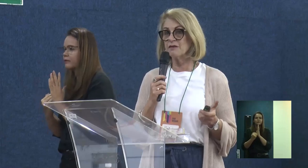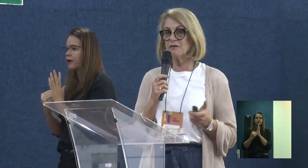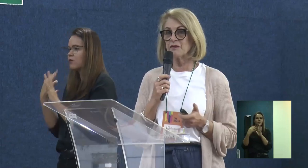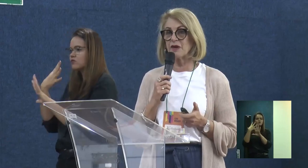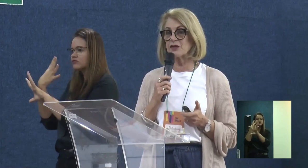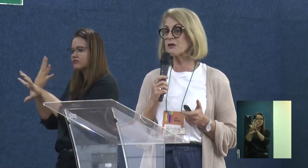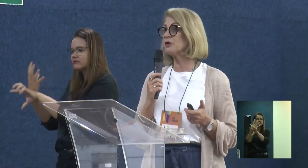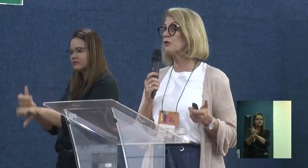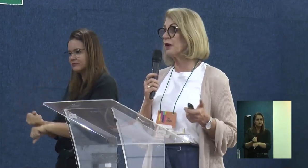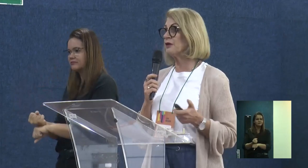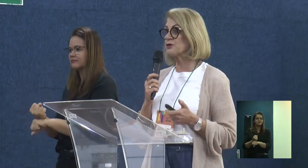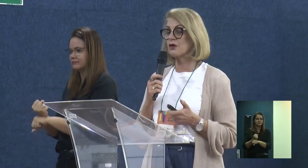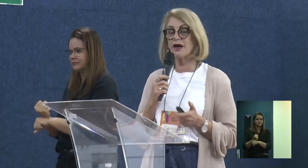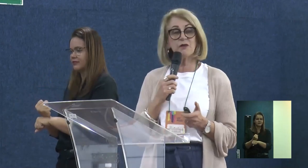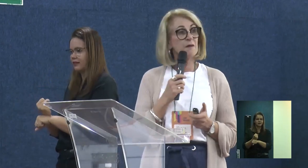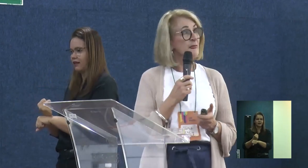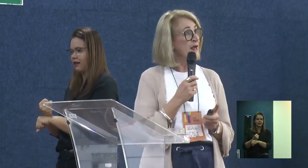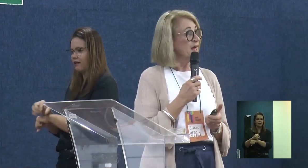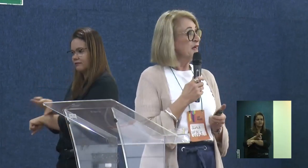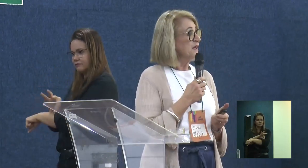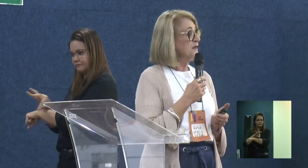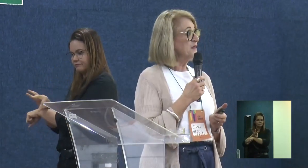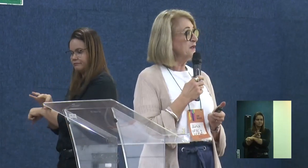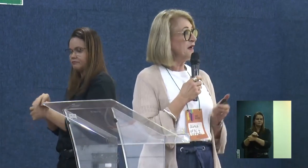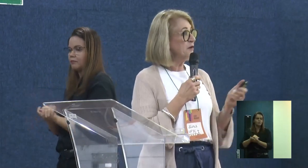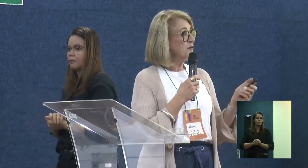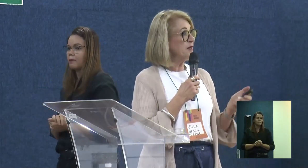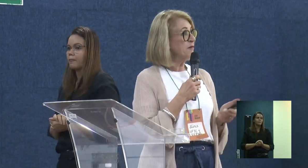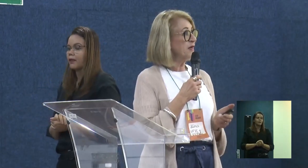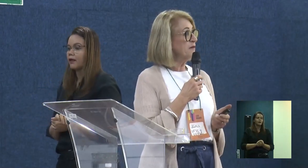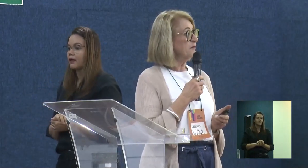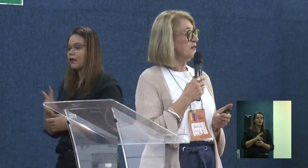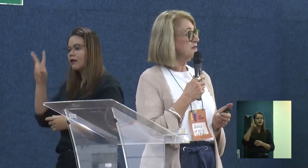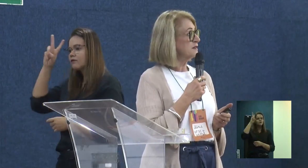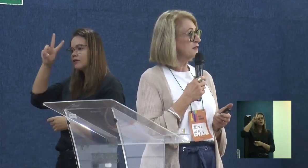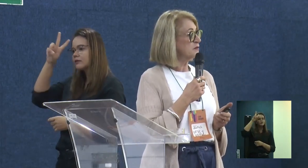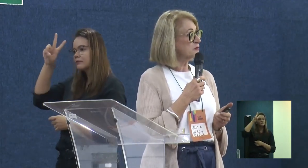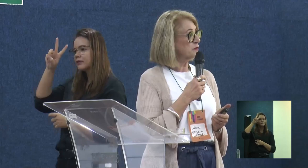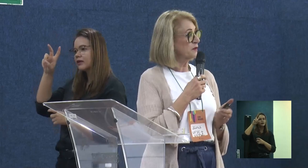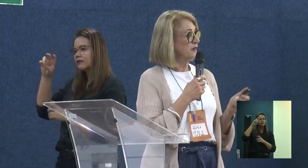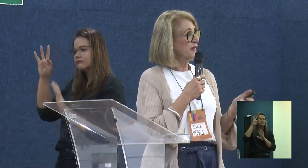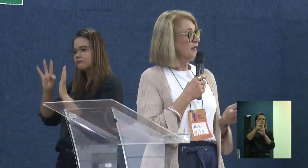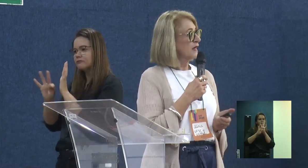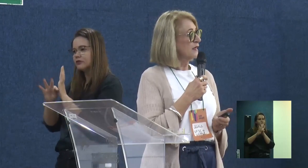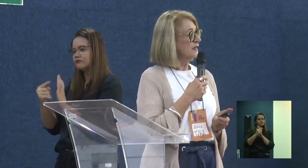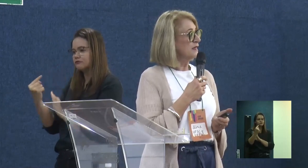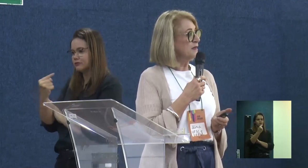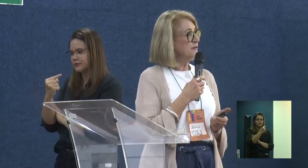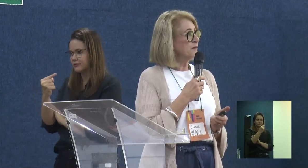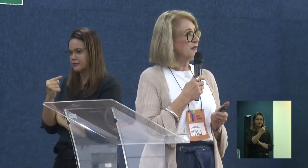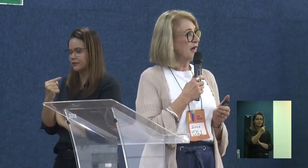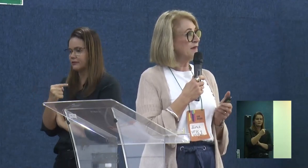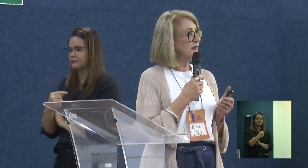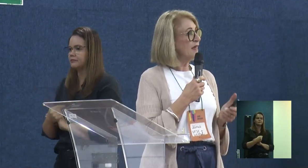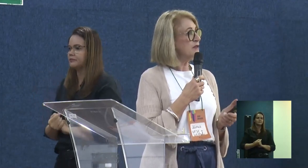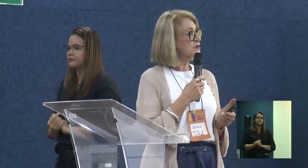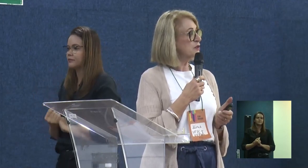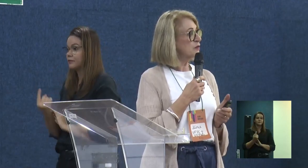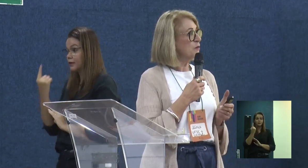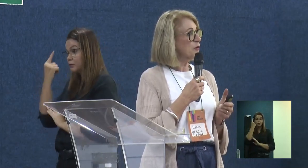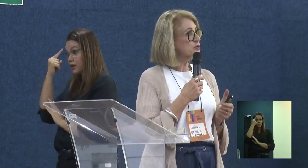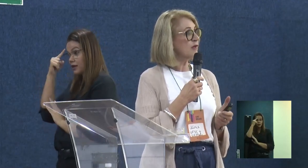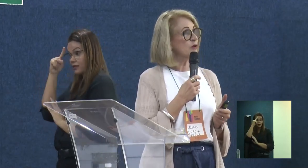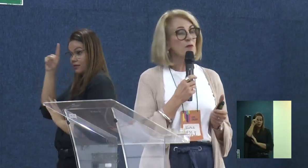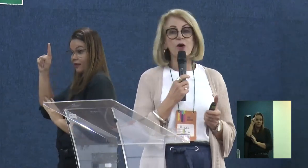na área de planejamento urbano e regional. E aí eu me lembrei desse texto, que a